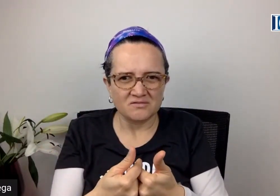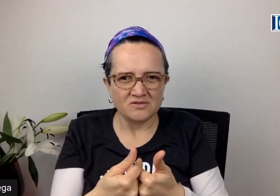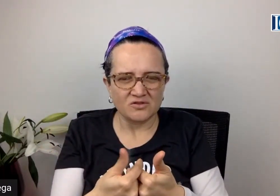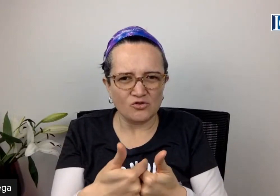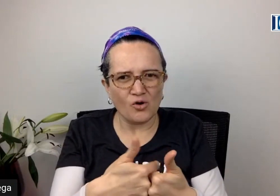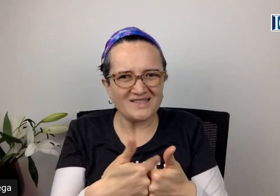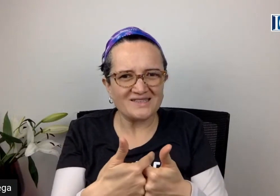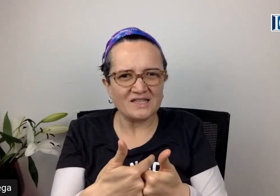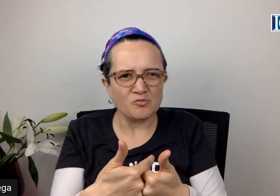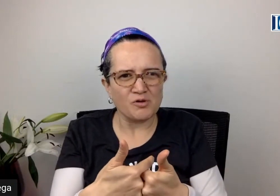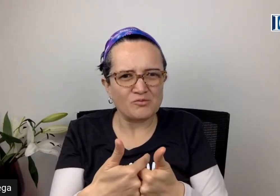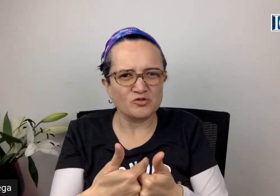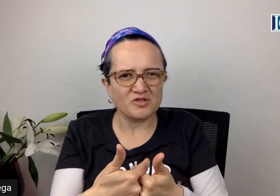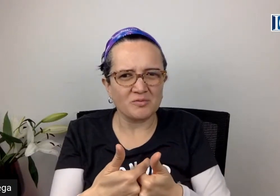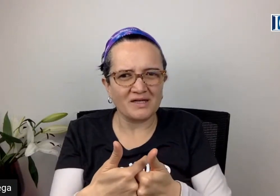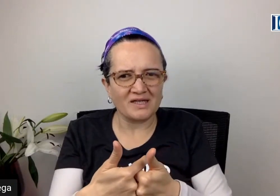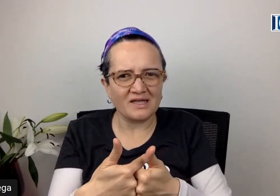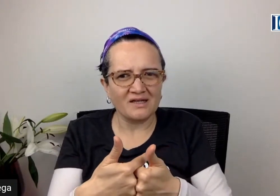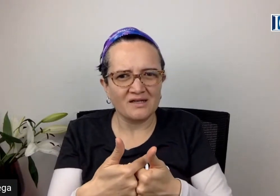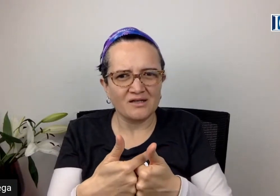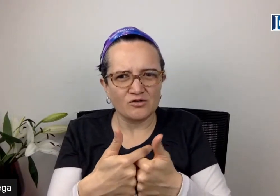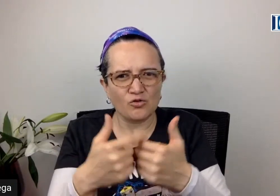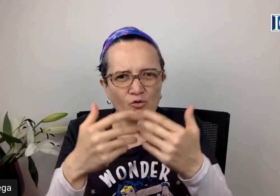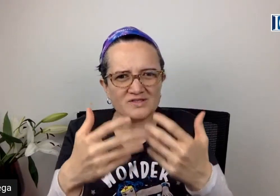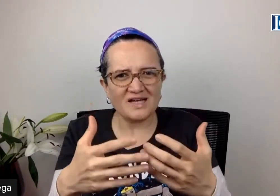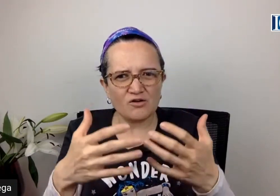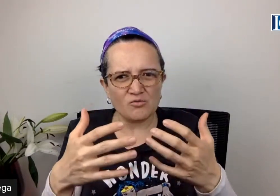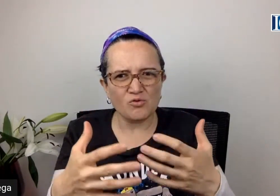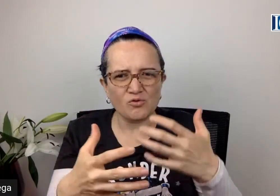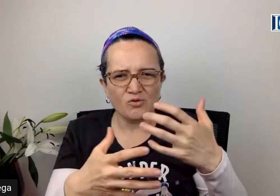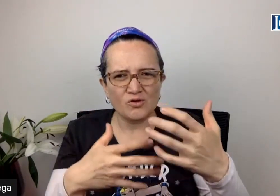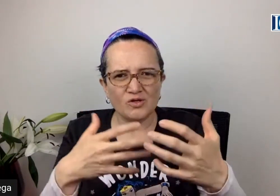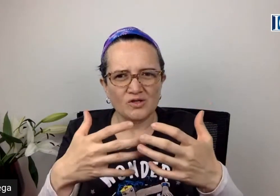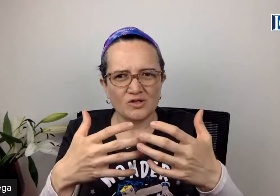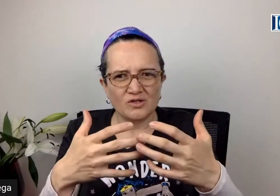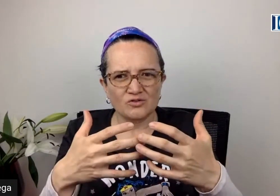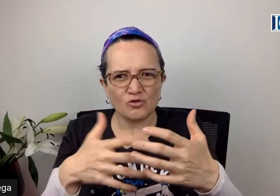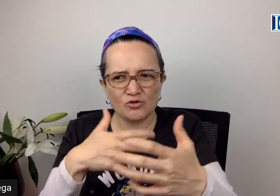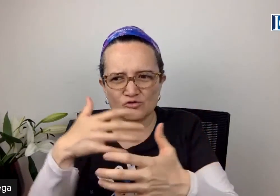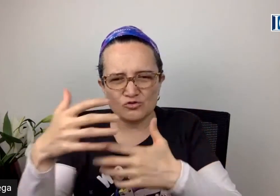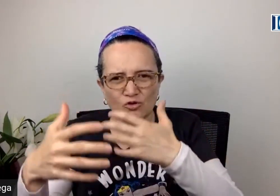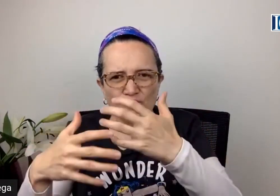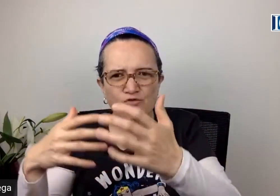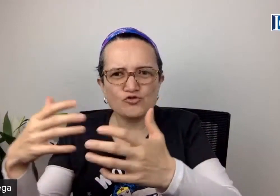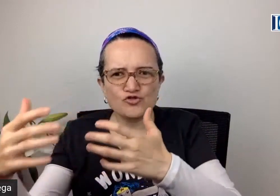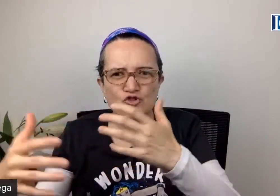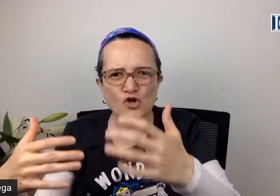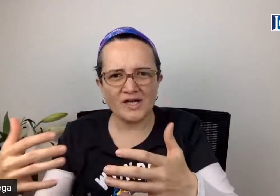no hace que no podamos observar que todo está como, todo funciona